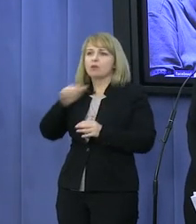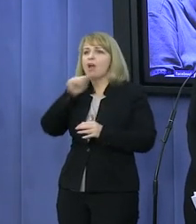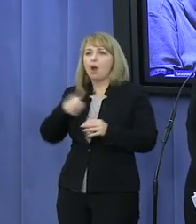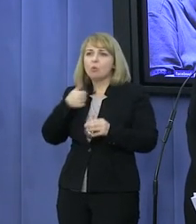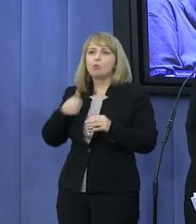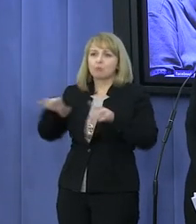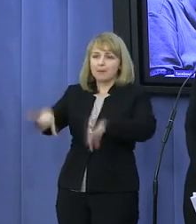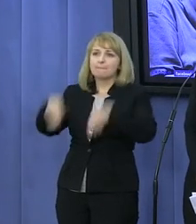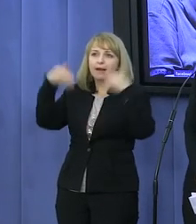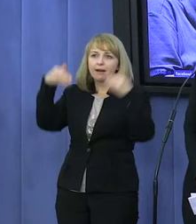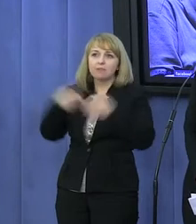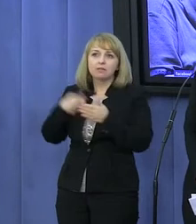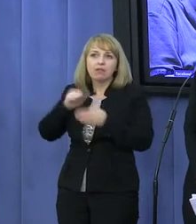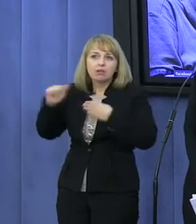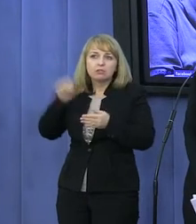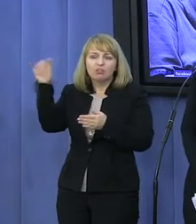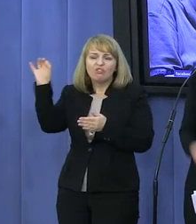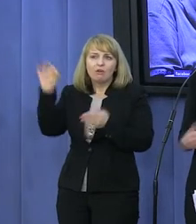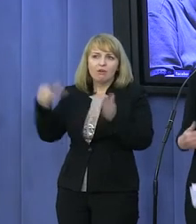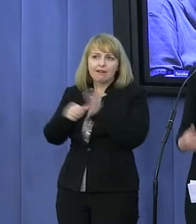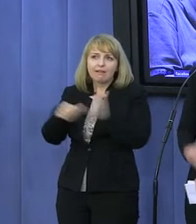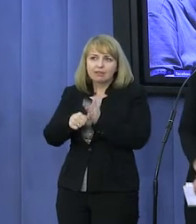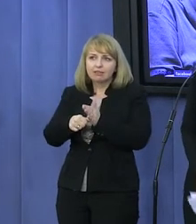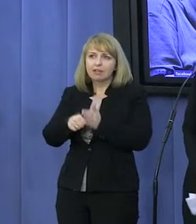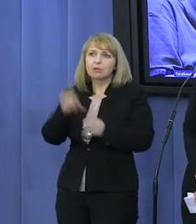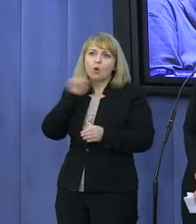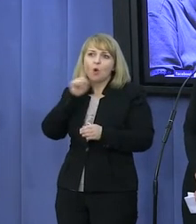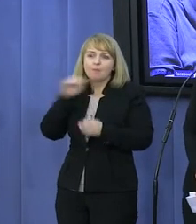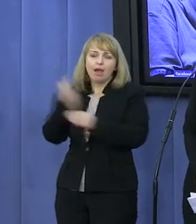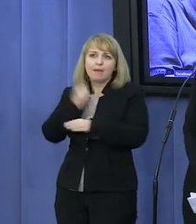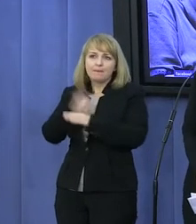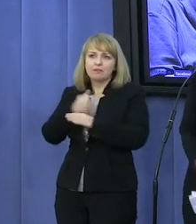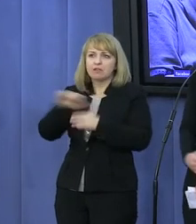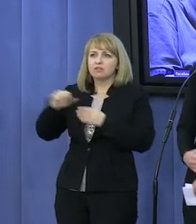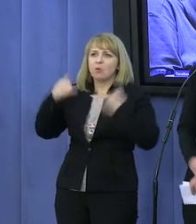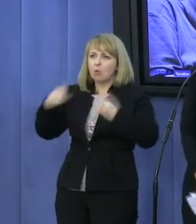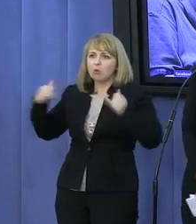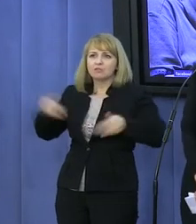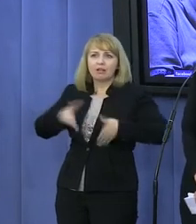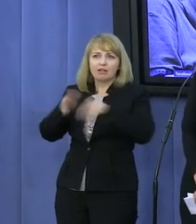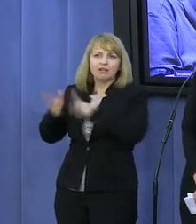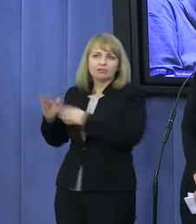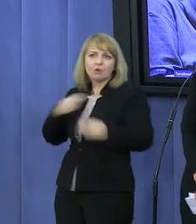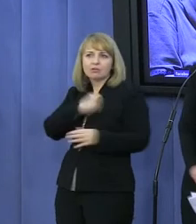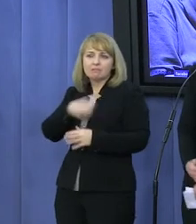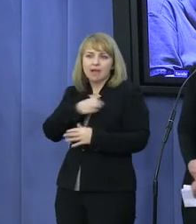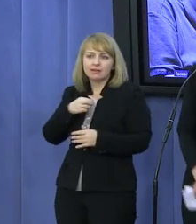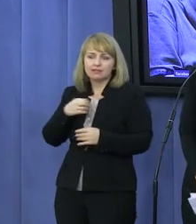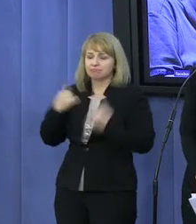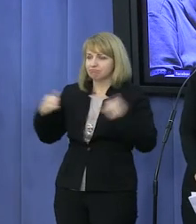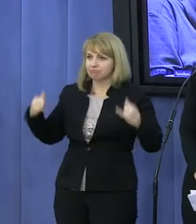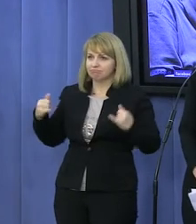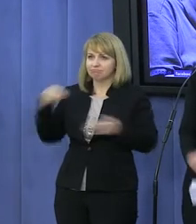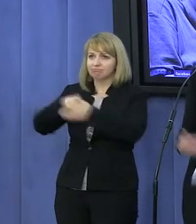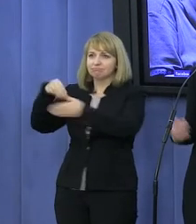wystawianie osoby, której skłonność do wędrówek po skrajnej prawicy jest powszechnie znana. Zachodzi